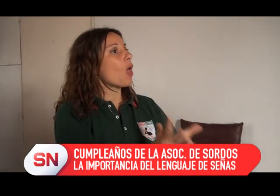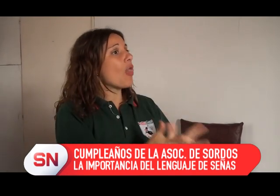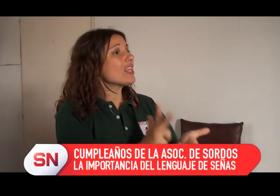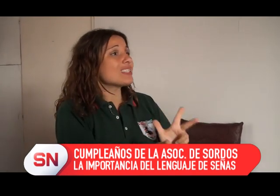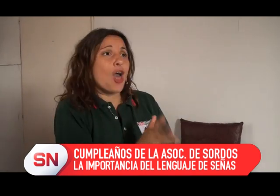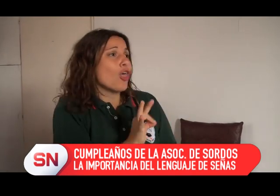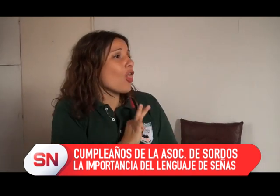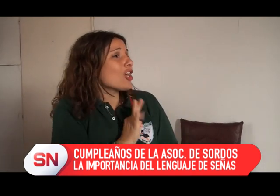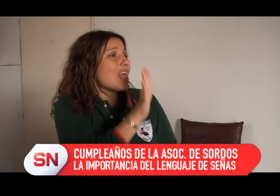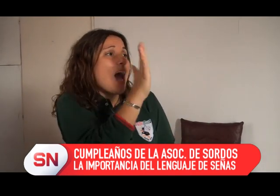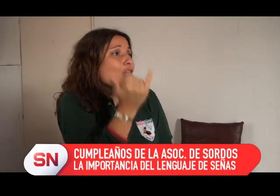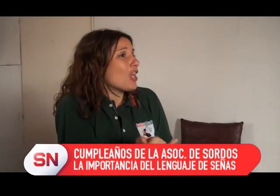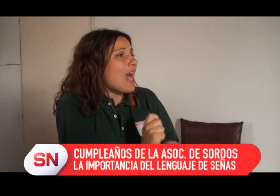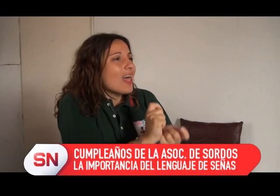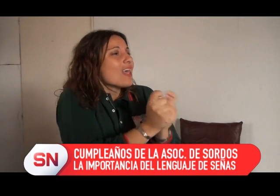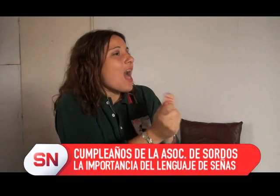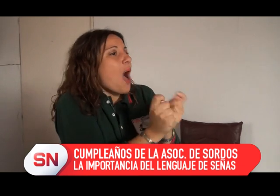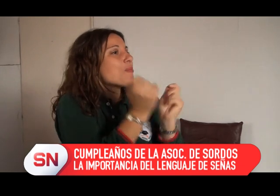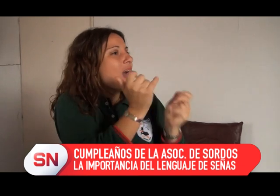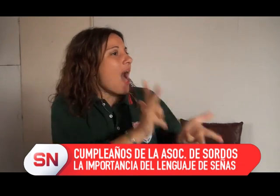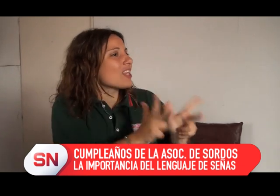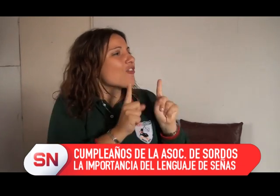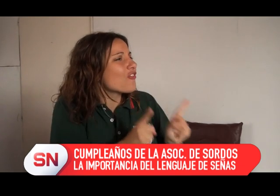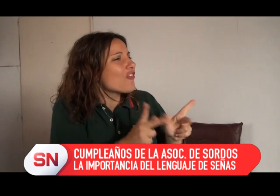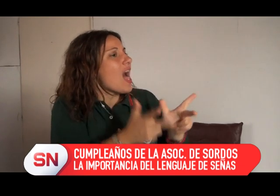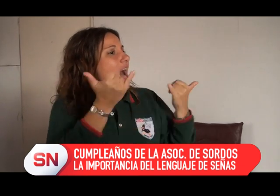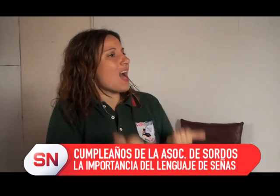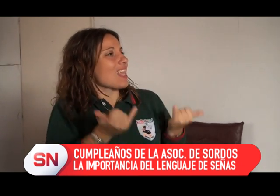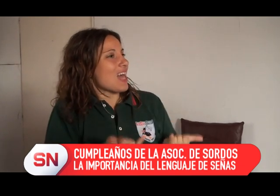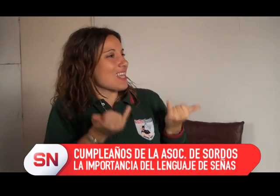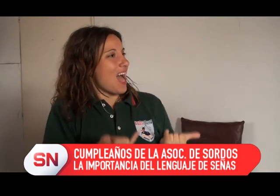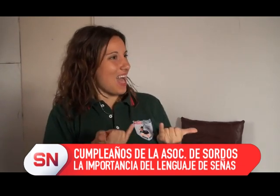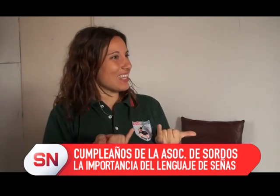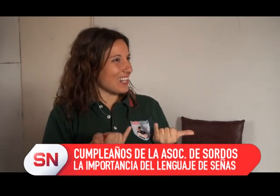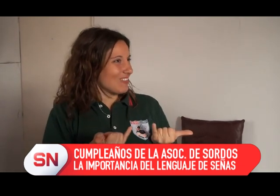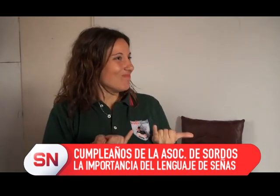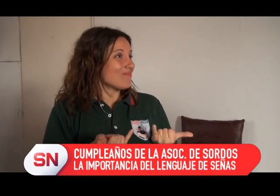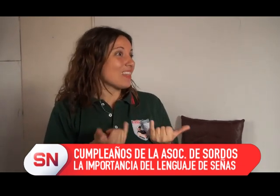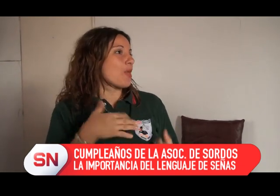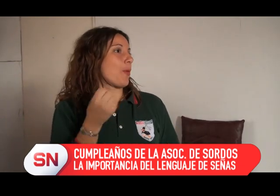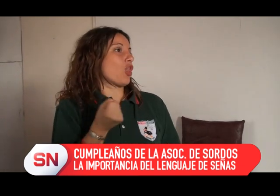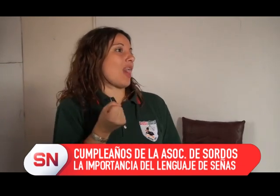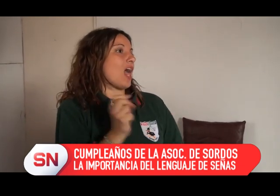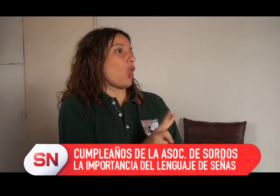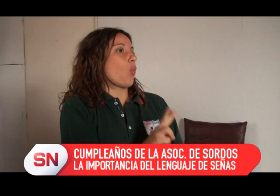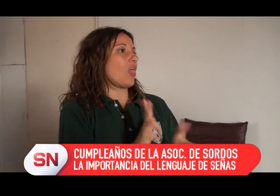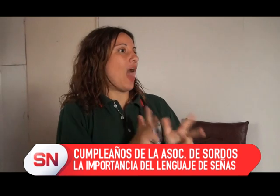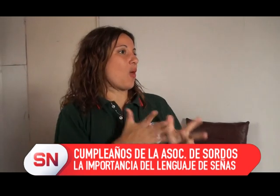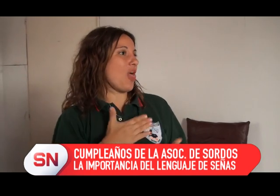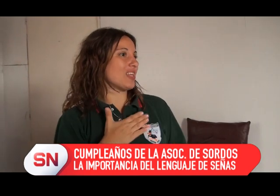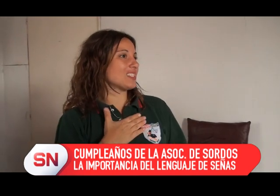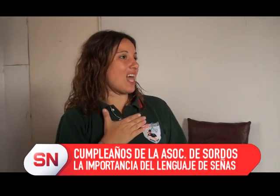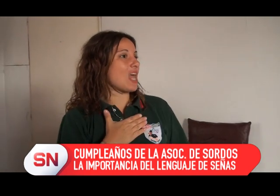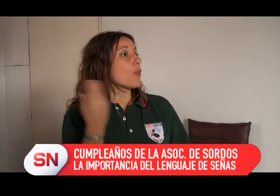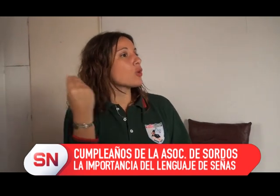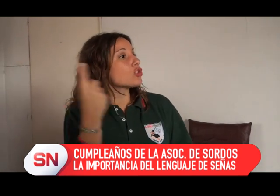Ha cambiado todo y que bueno, y la lengua de señas sigue cambiando, modificándose, y se puede hacer las dos